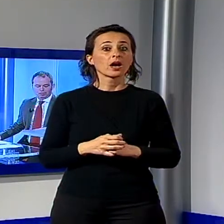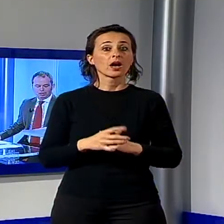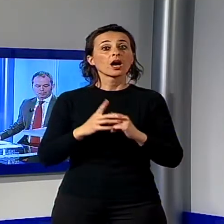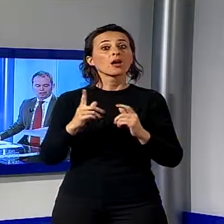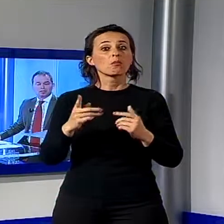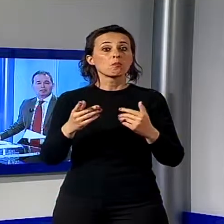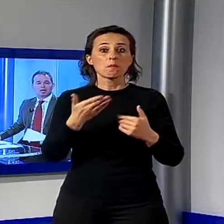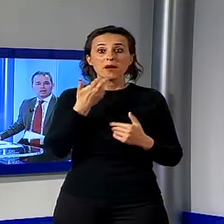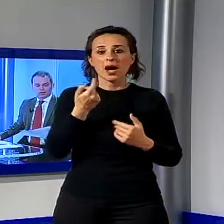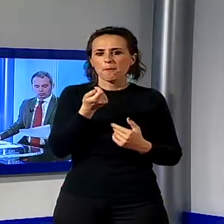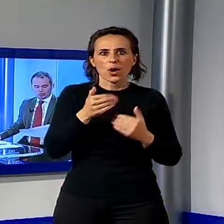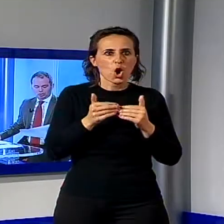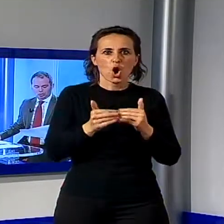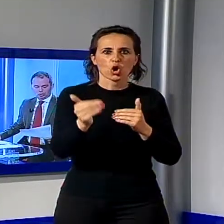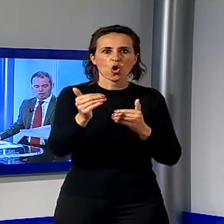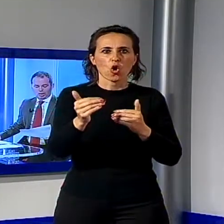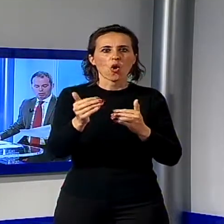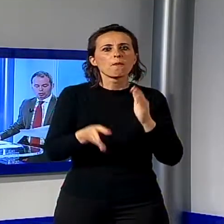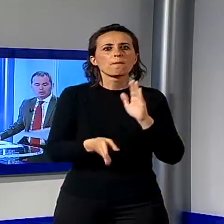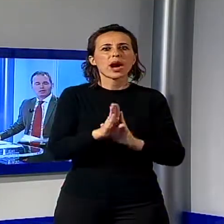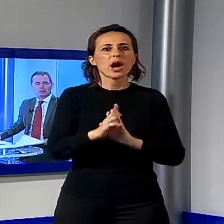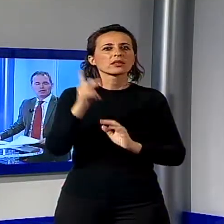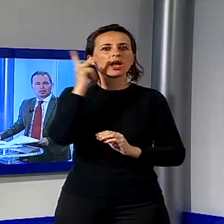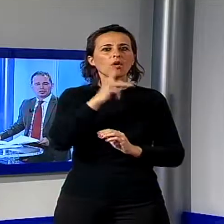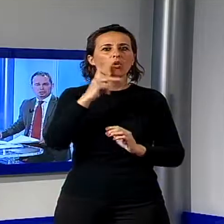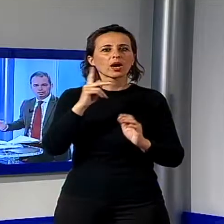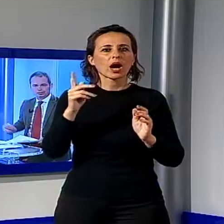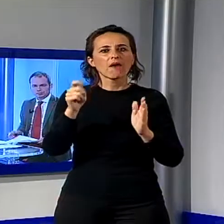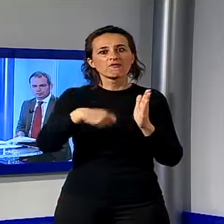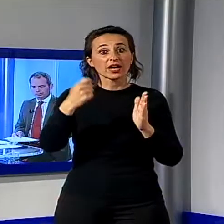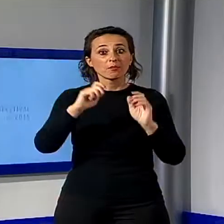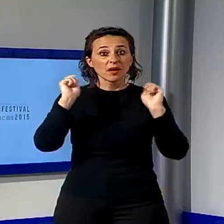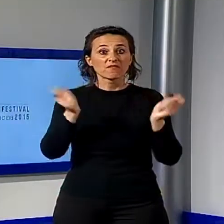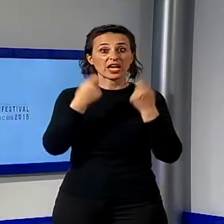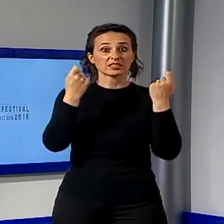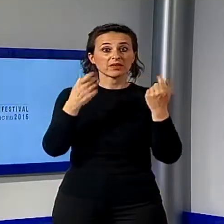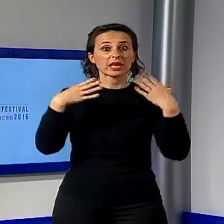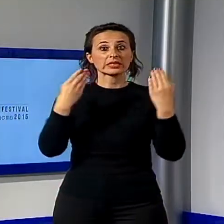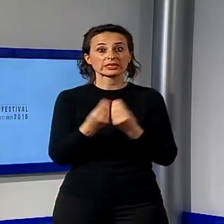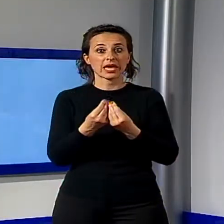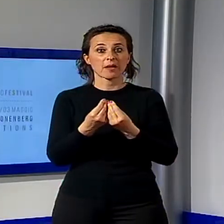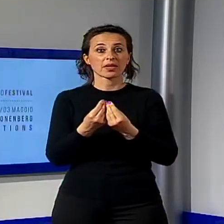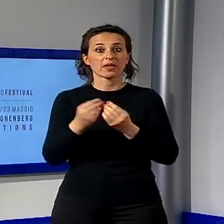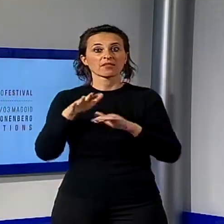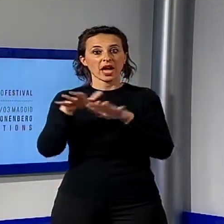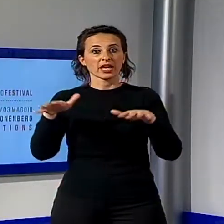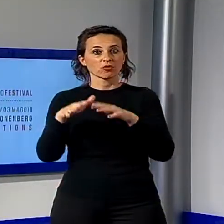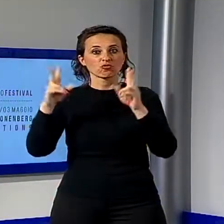Festival abbinato quest'anno a Europa Cinema Viareggio. Tutto pronto per il doppio appuntamento che per una